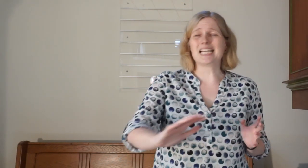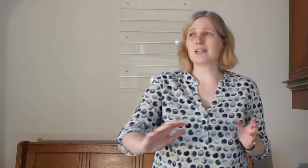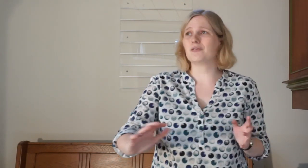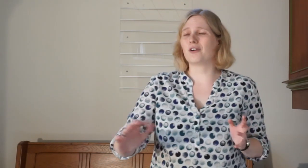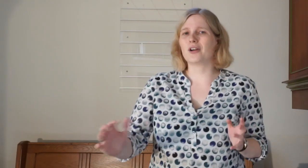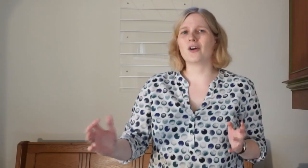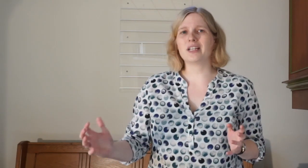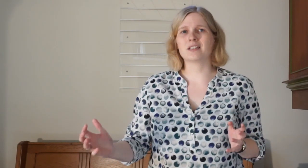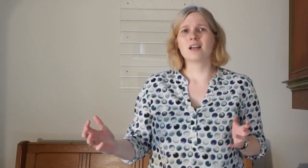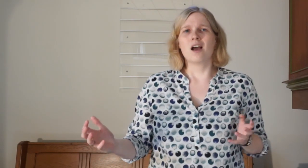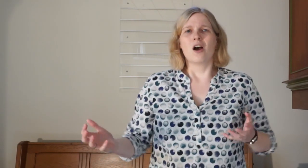von Leuten.